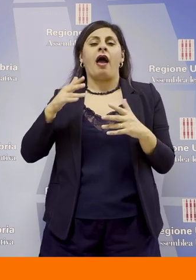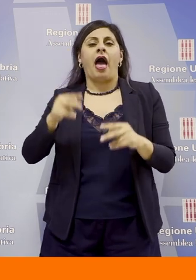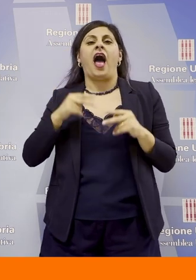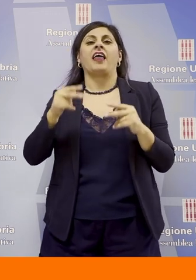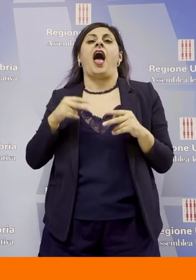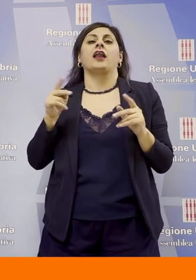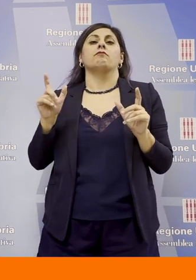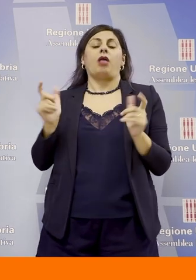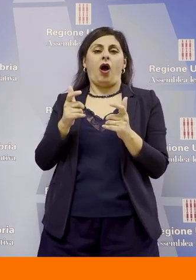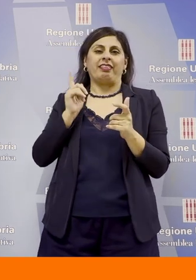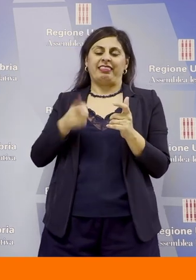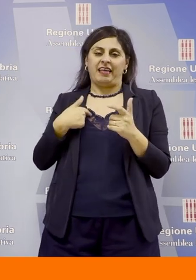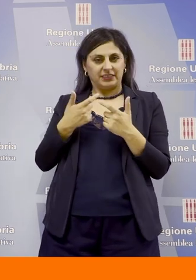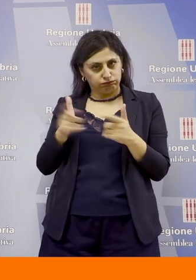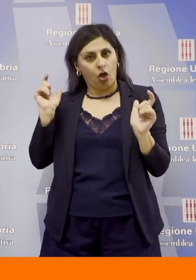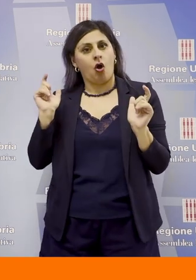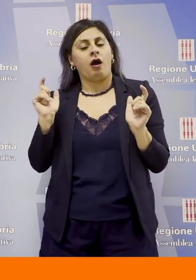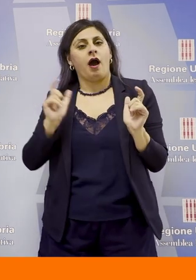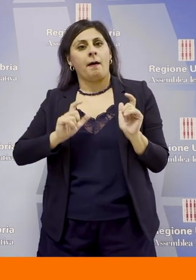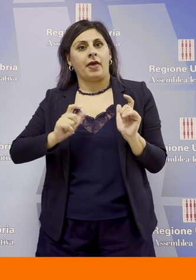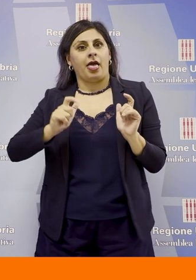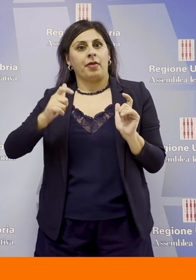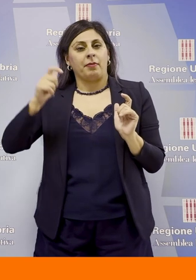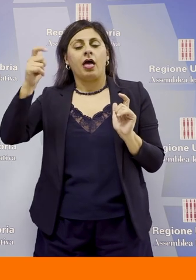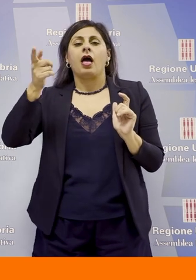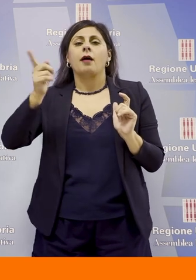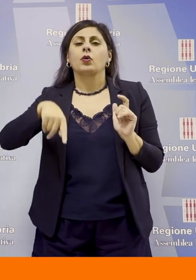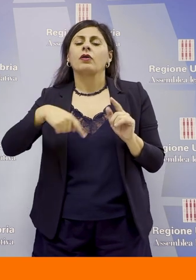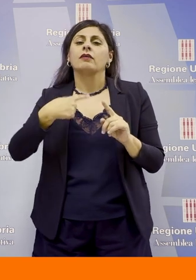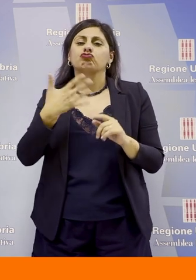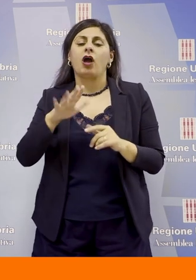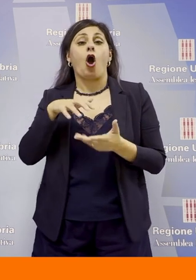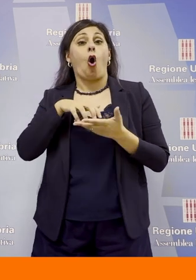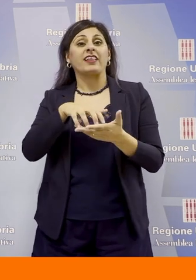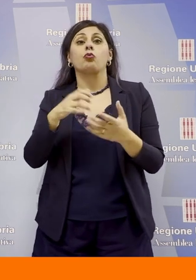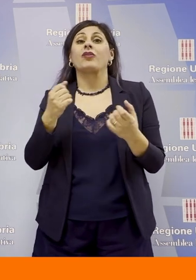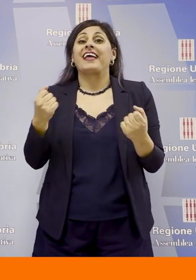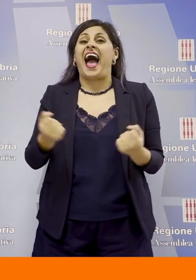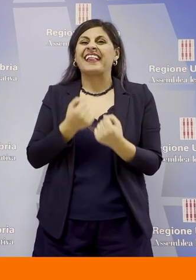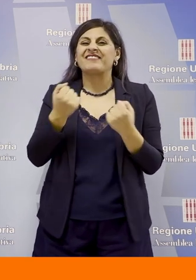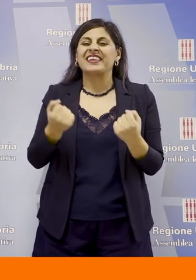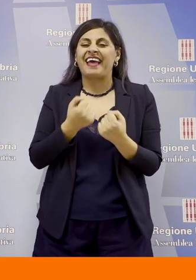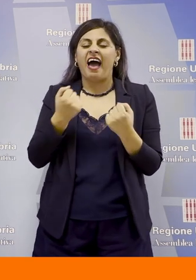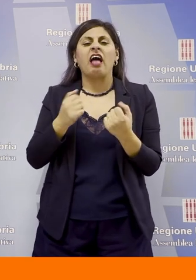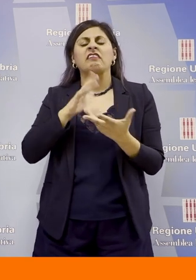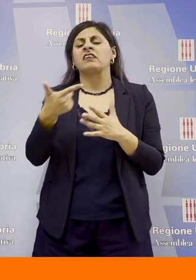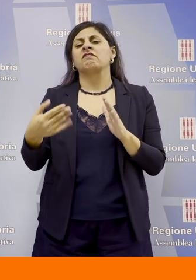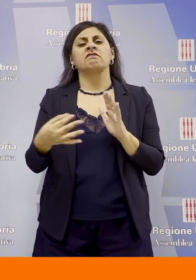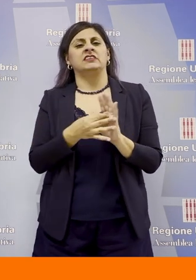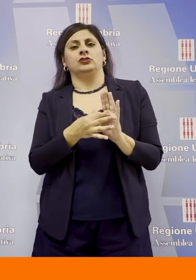troppo tempo e ancora abbiamo reso strutturali anche i contributi alle attività che sono